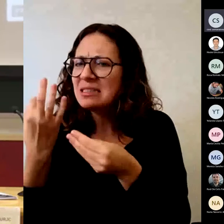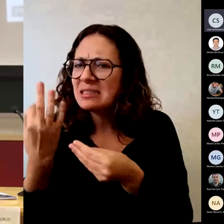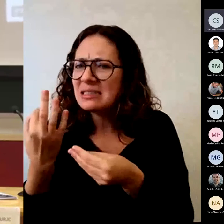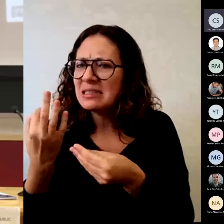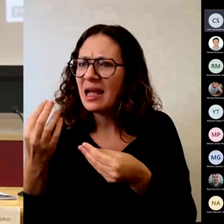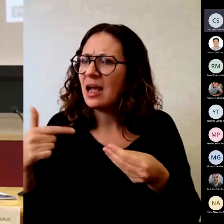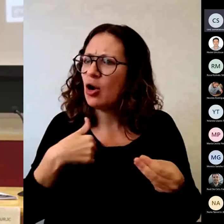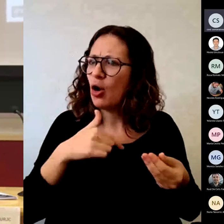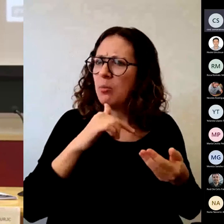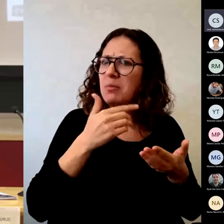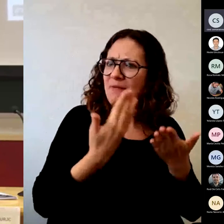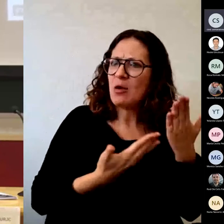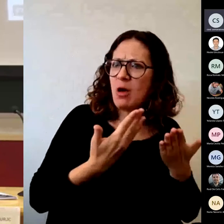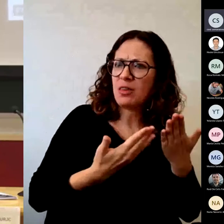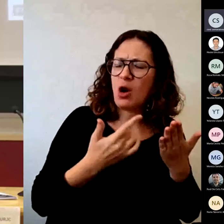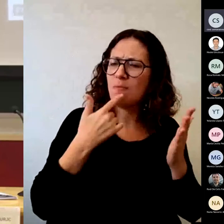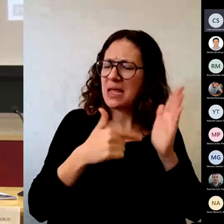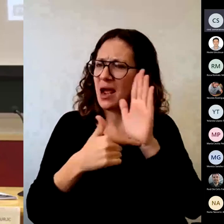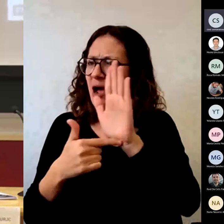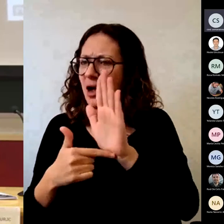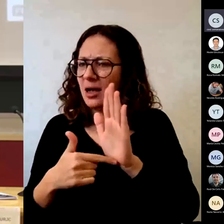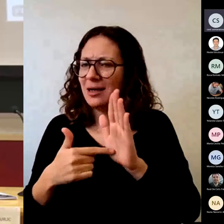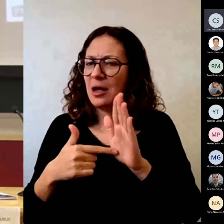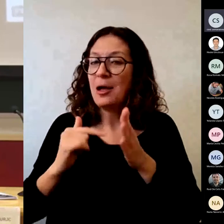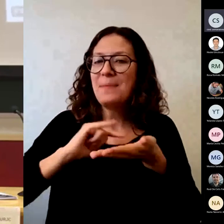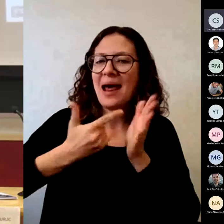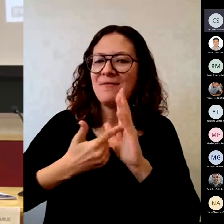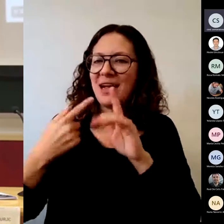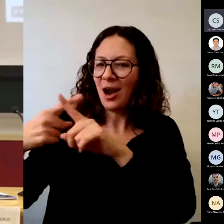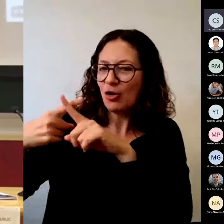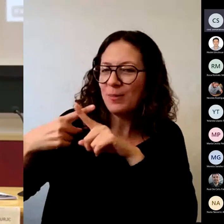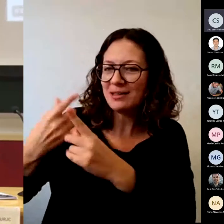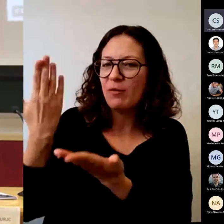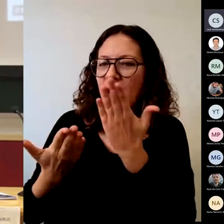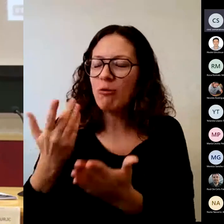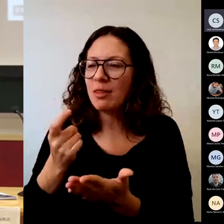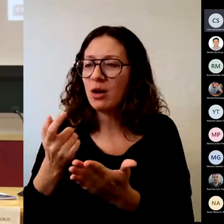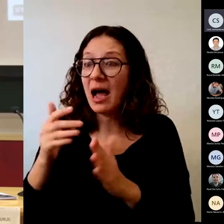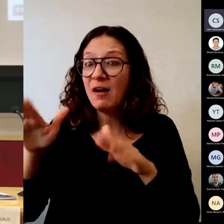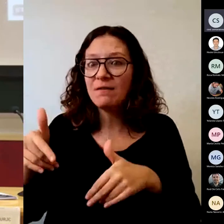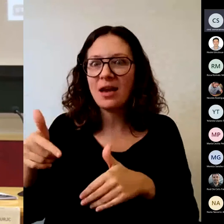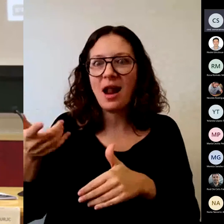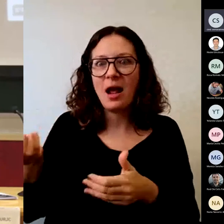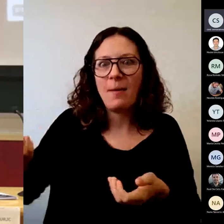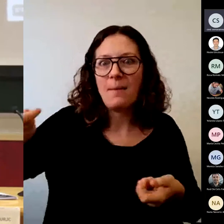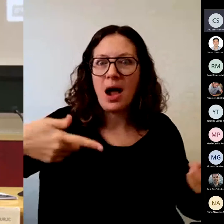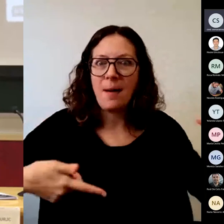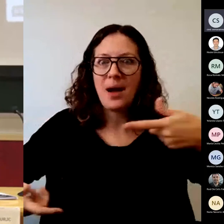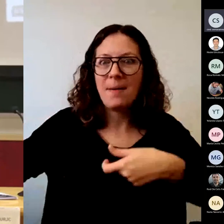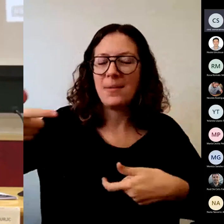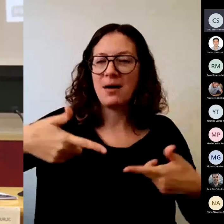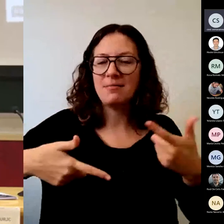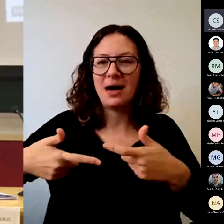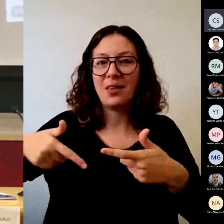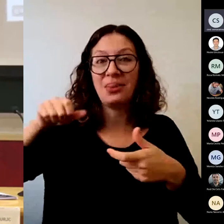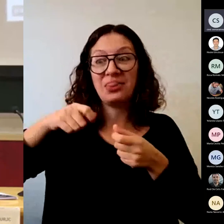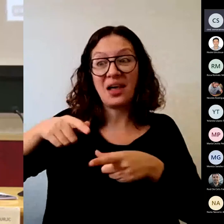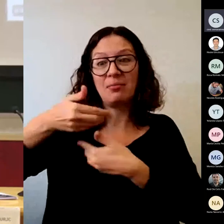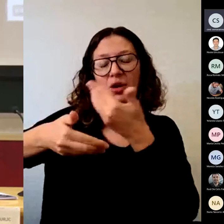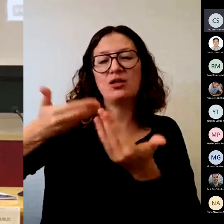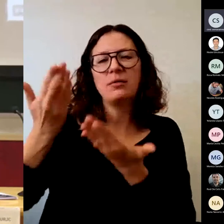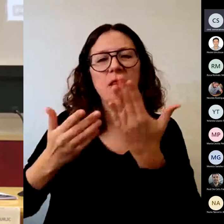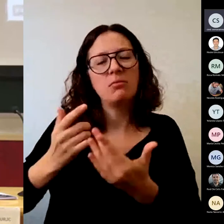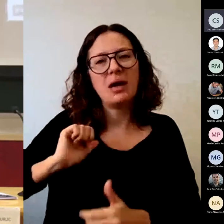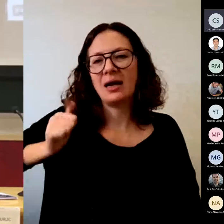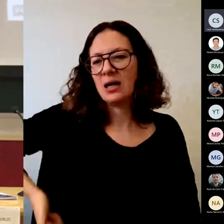lo que hace es mejorar muchísimo los procesos evaluativos entonces para evaluar competencias